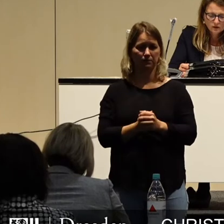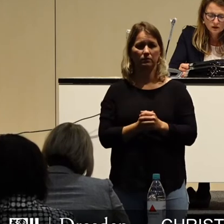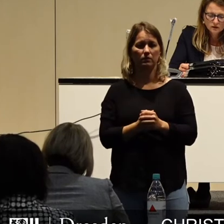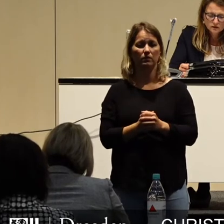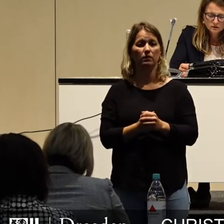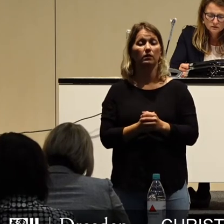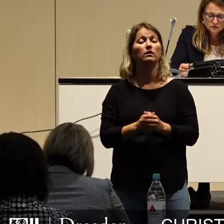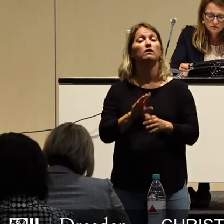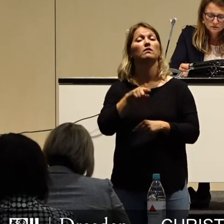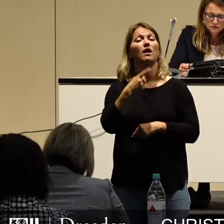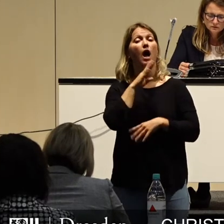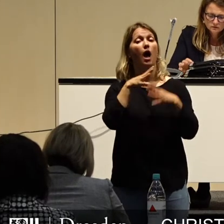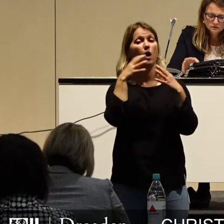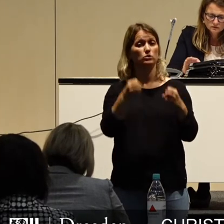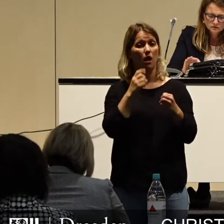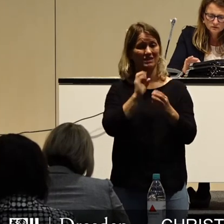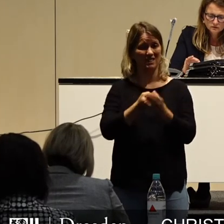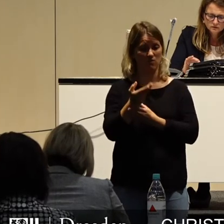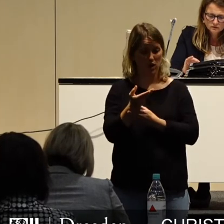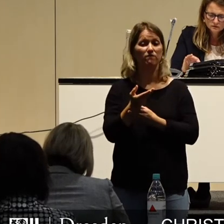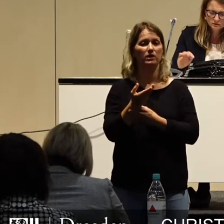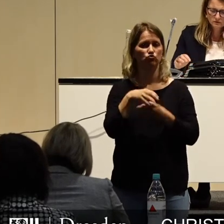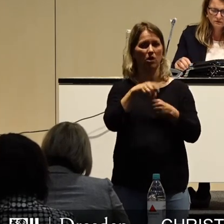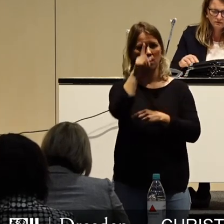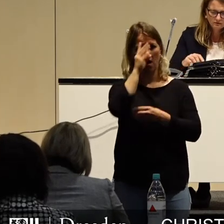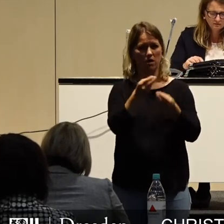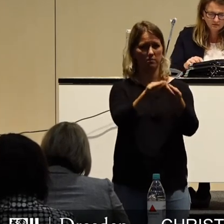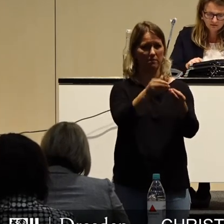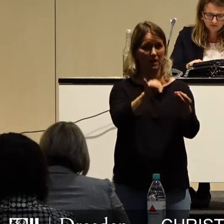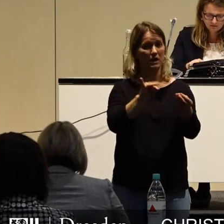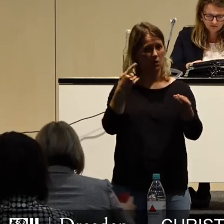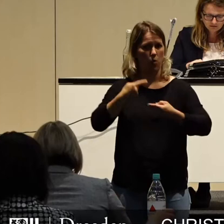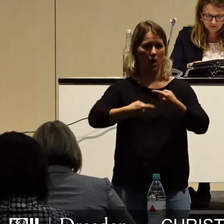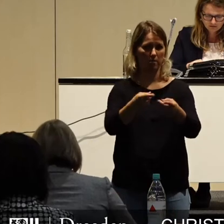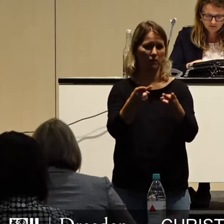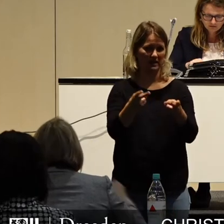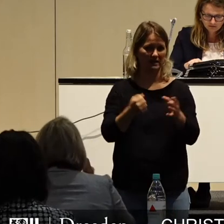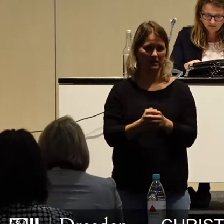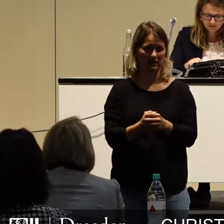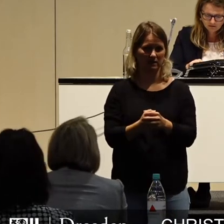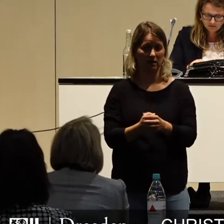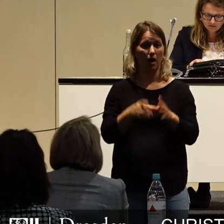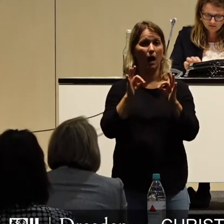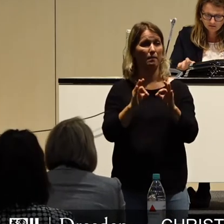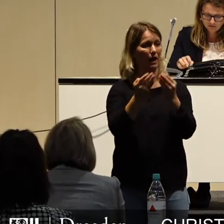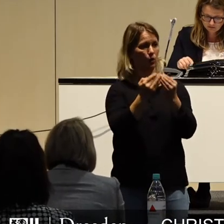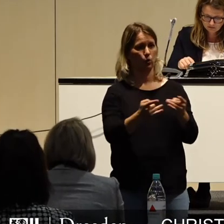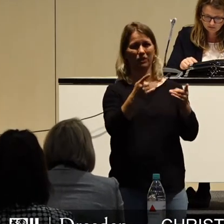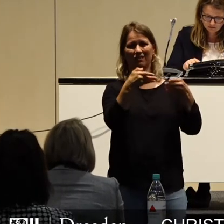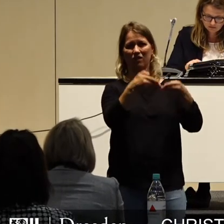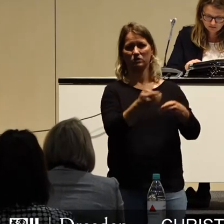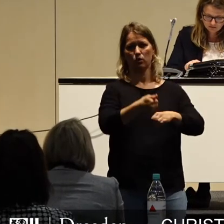Dafür landet dann ein Haushaltsentwurf in den Ausschüssen und im Stadtrat. Das muss der Weg sein. Aber wenn sich dann die grüne kulturpolitische